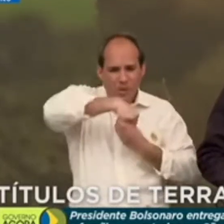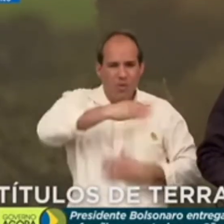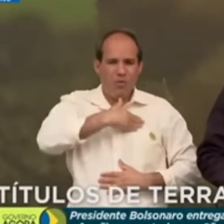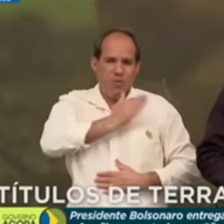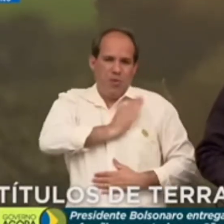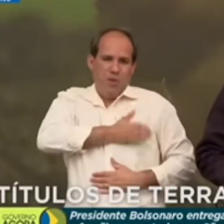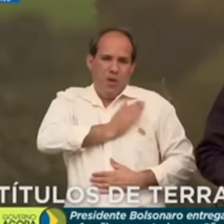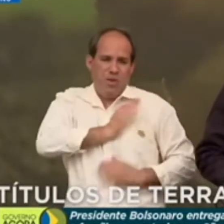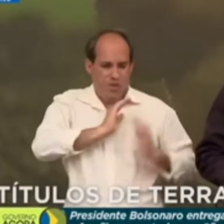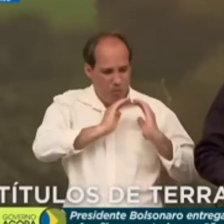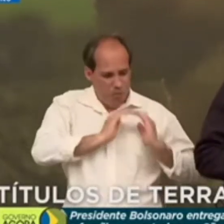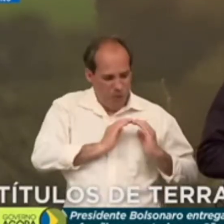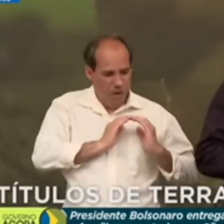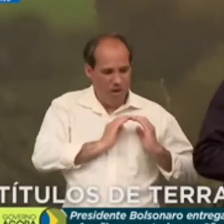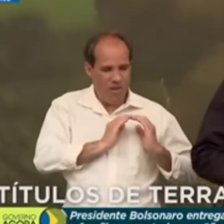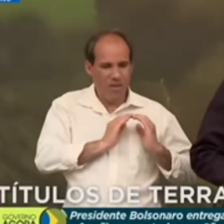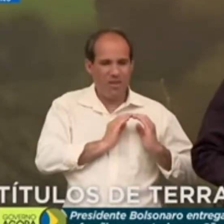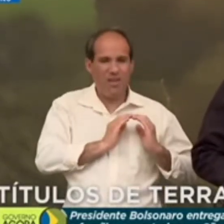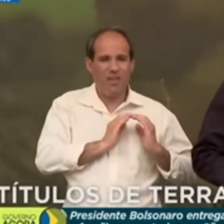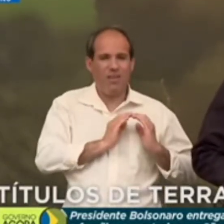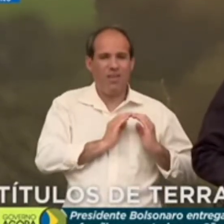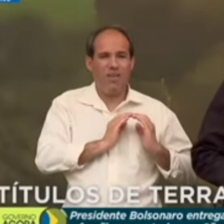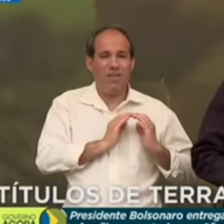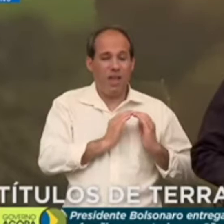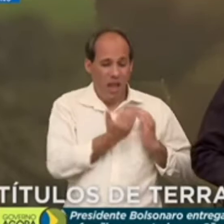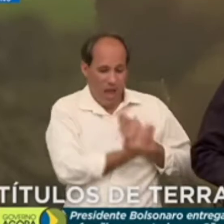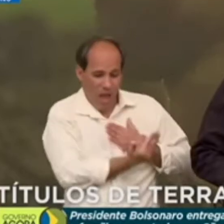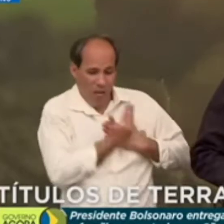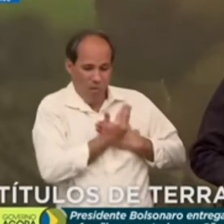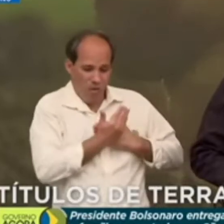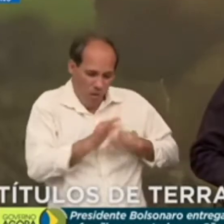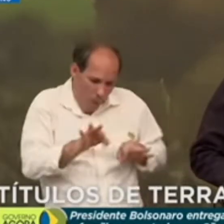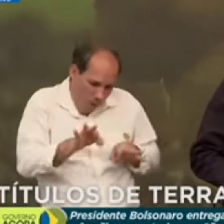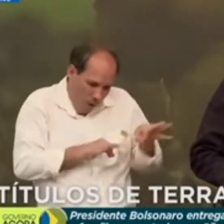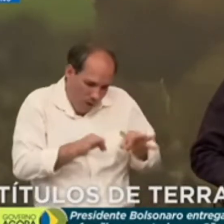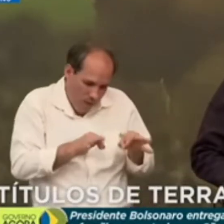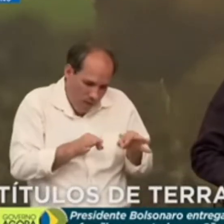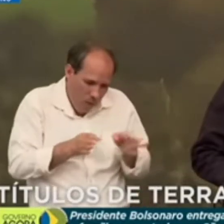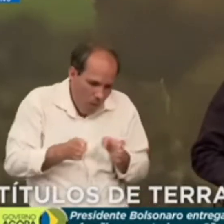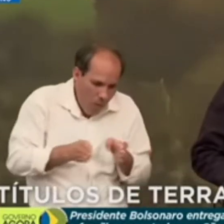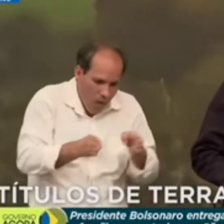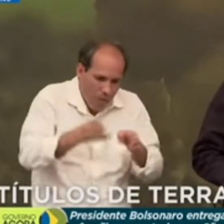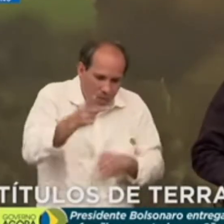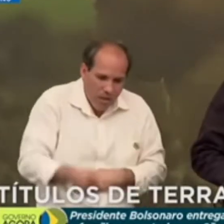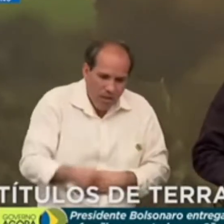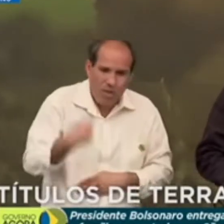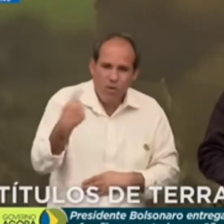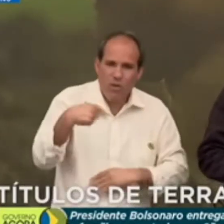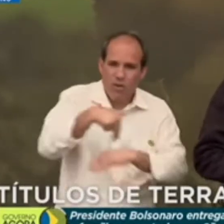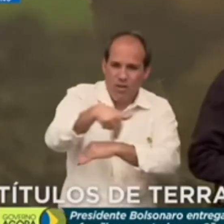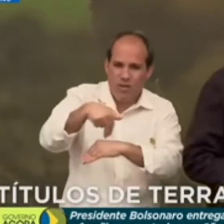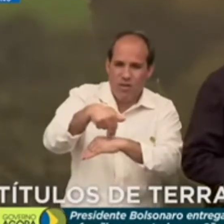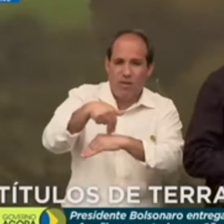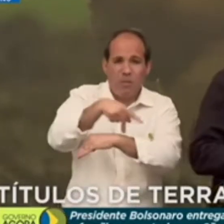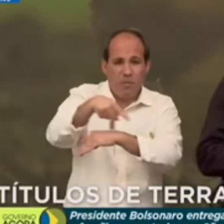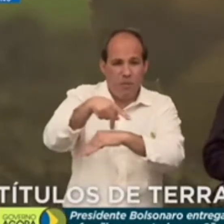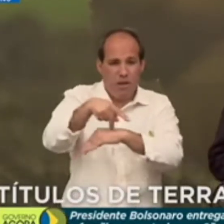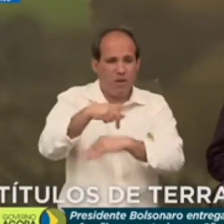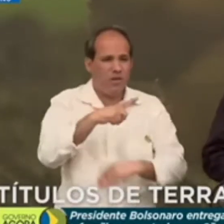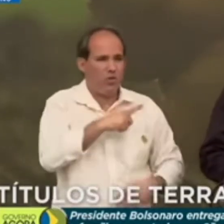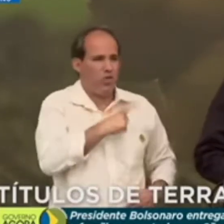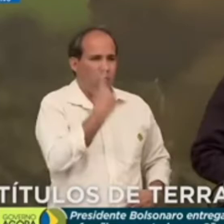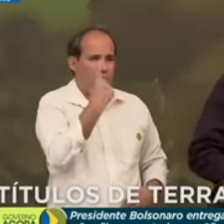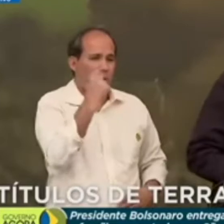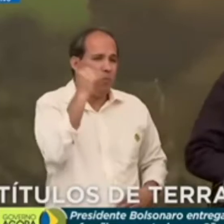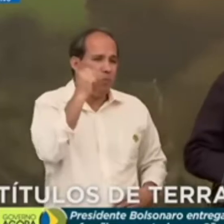e que me ajudam a traçar o destino da nossa nação. Temos aqui uma